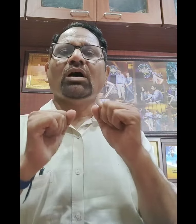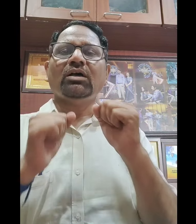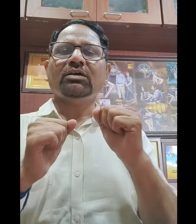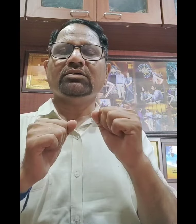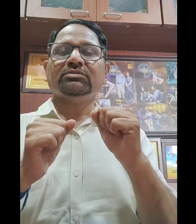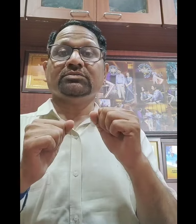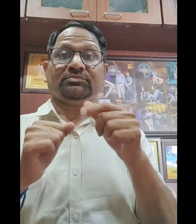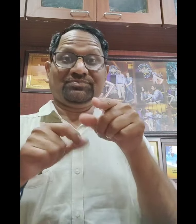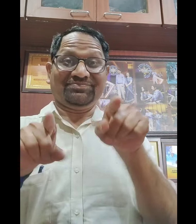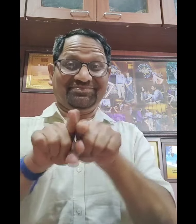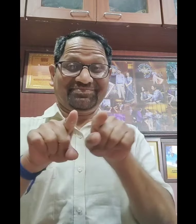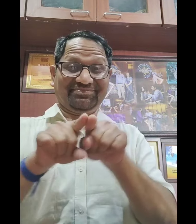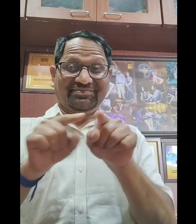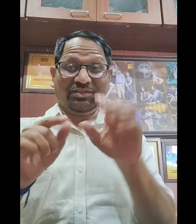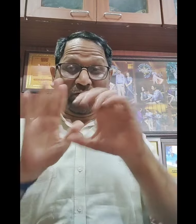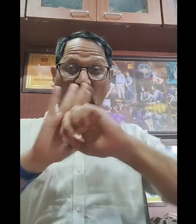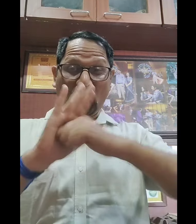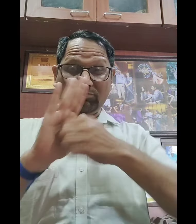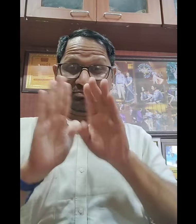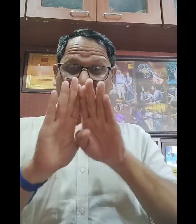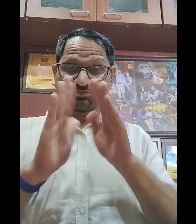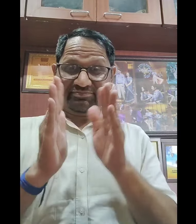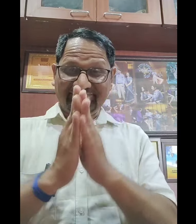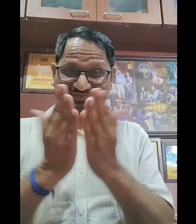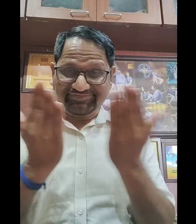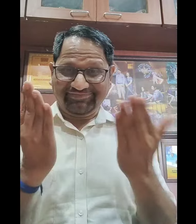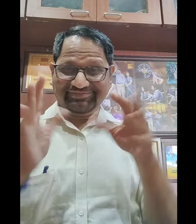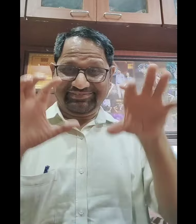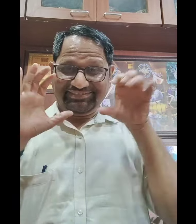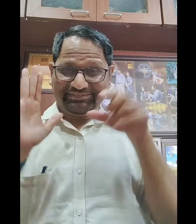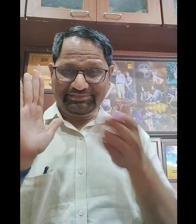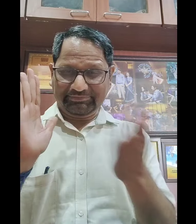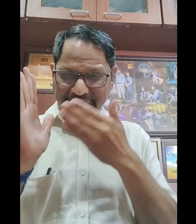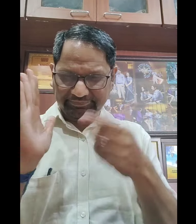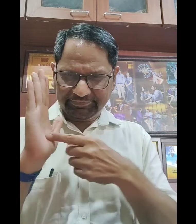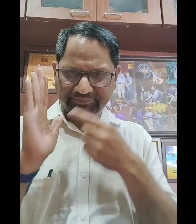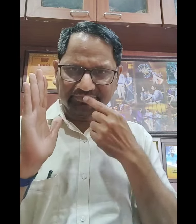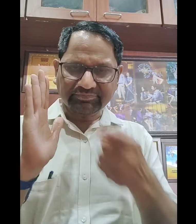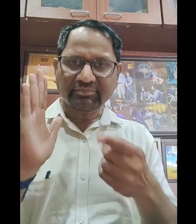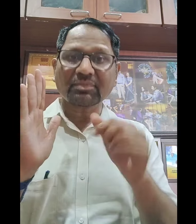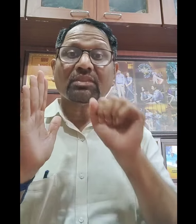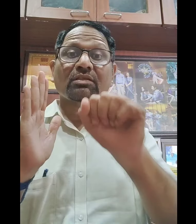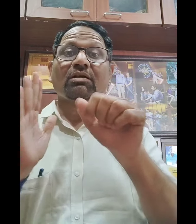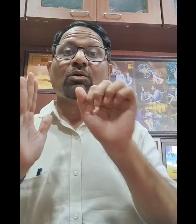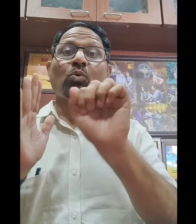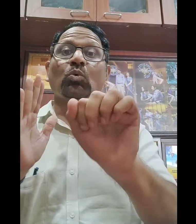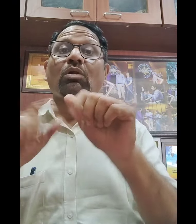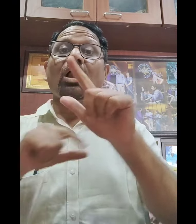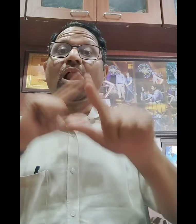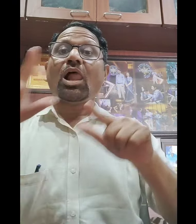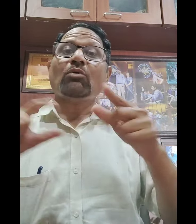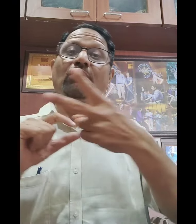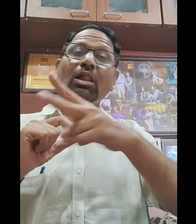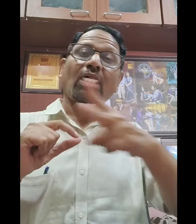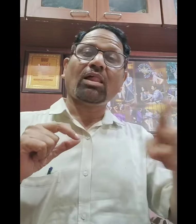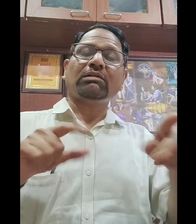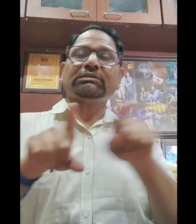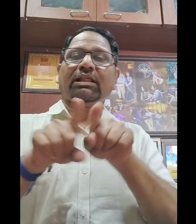चाहिए जैसे मैं बताना चाहता हूँ सम्मिधान में ये बात कही गई है कि